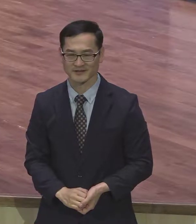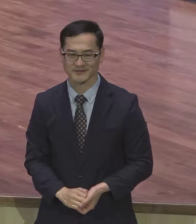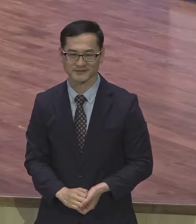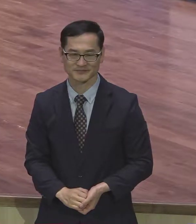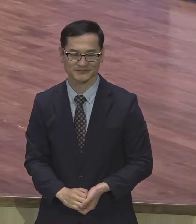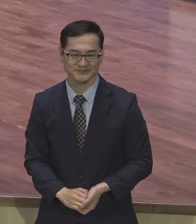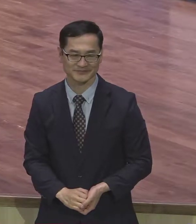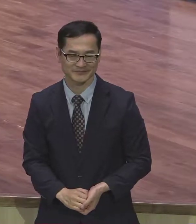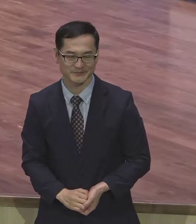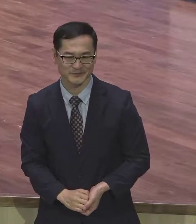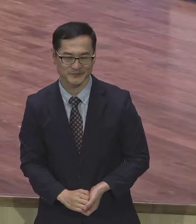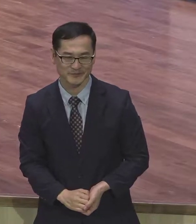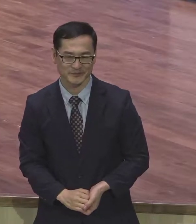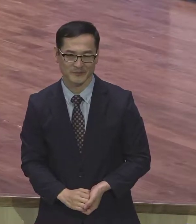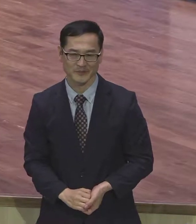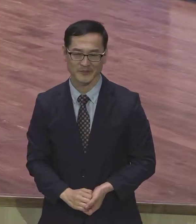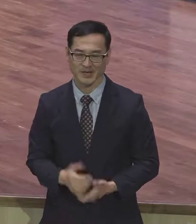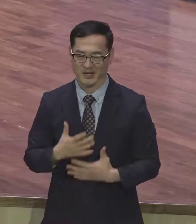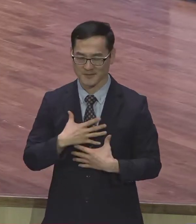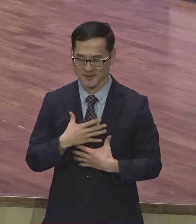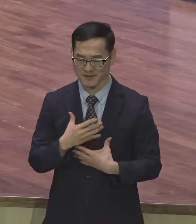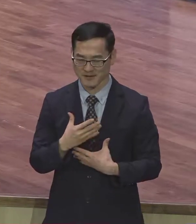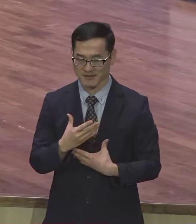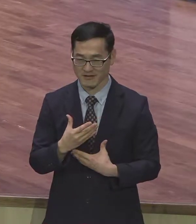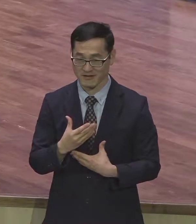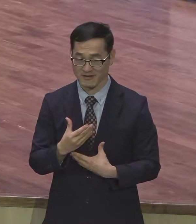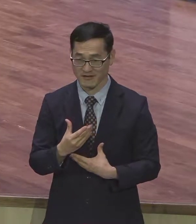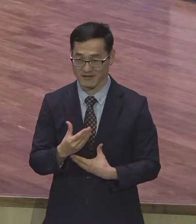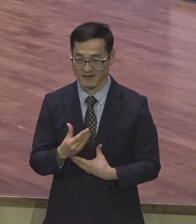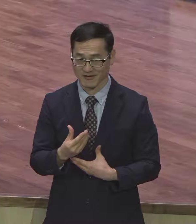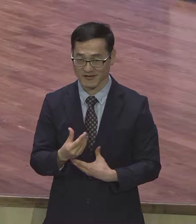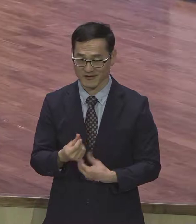정말 평안에 확 내게 오는 것 같아요. 내 영혼 평안에